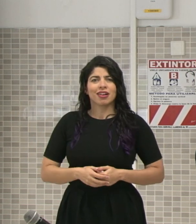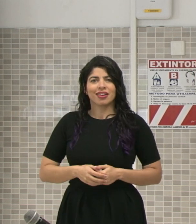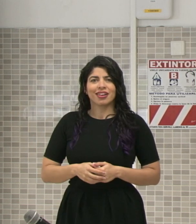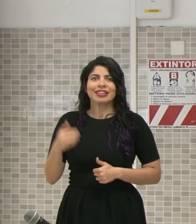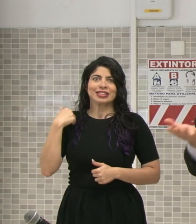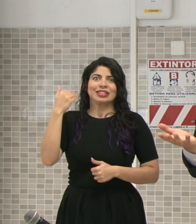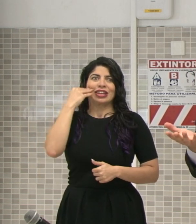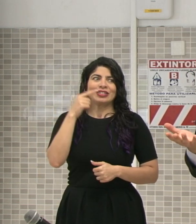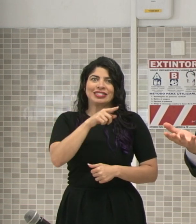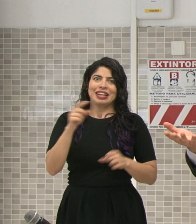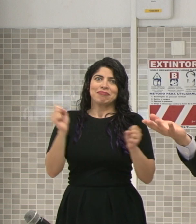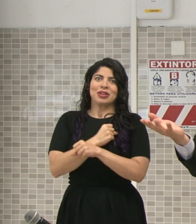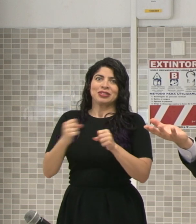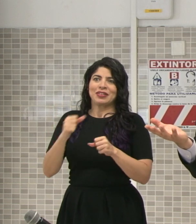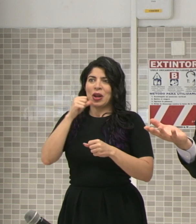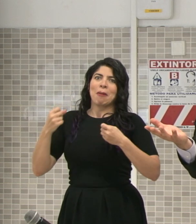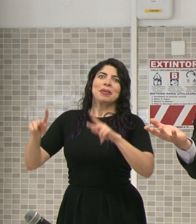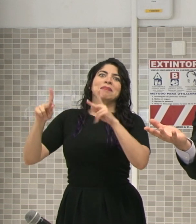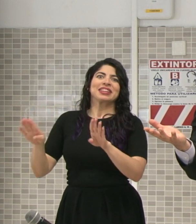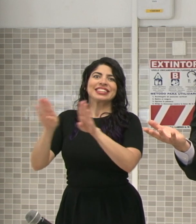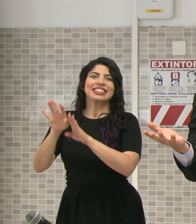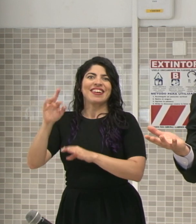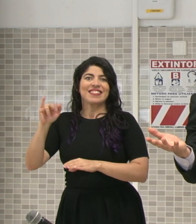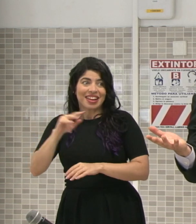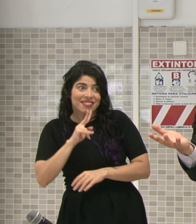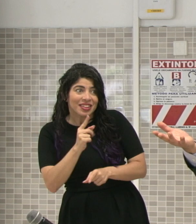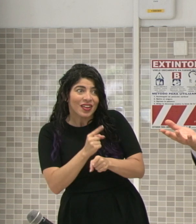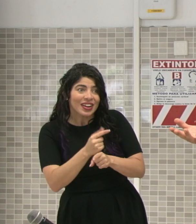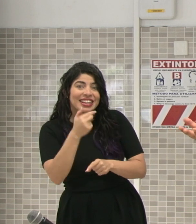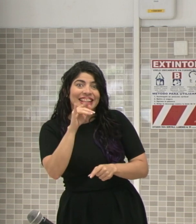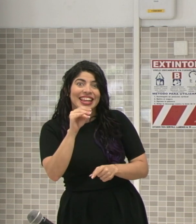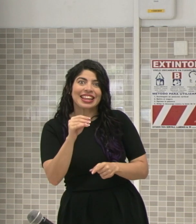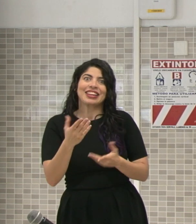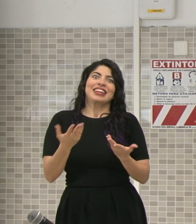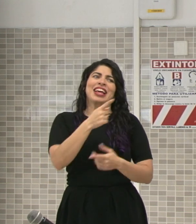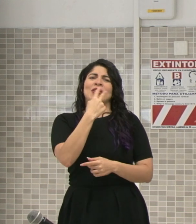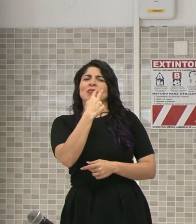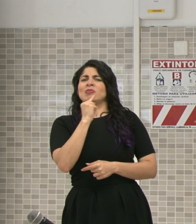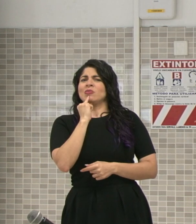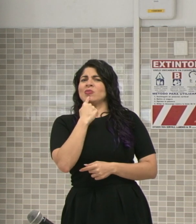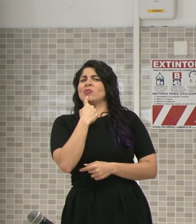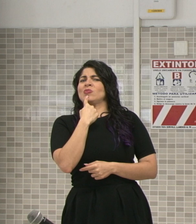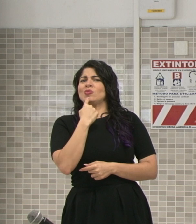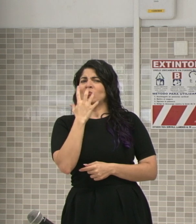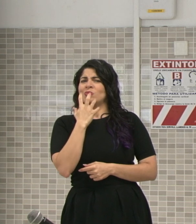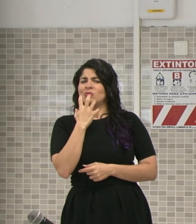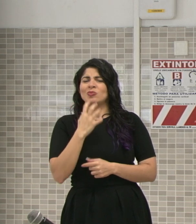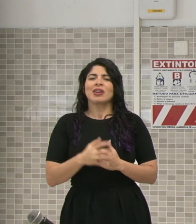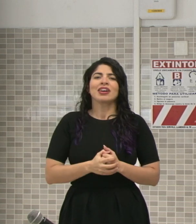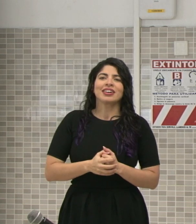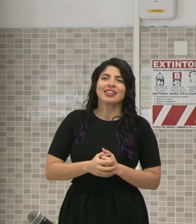Yo sé que eso no es viable. ¿Correcto, Guido? Eso no sería muy viable. Me ve muy serio y muy…